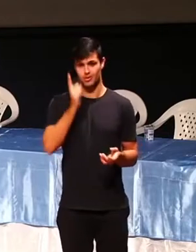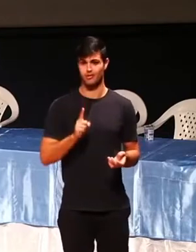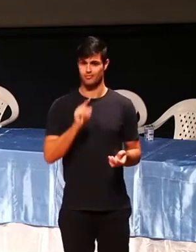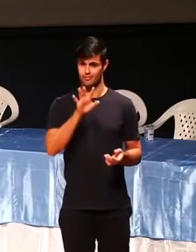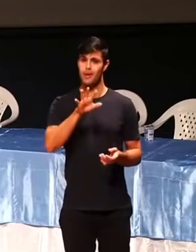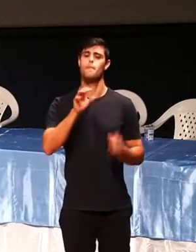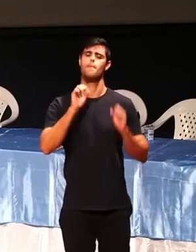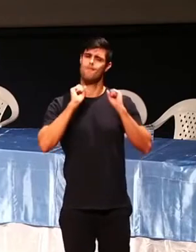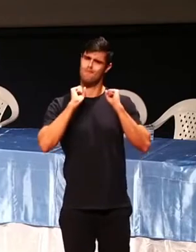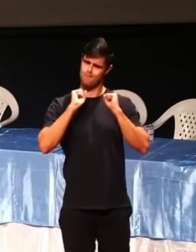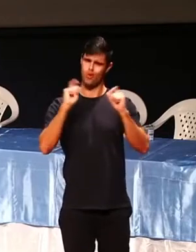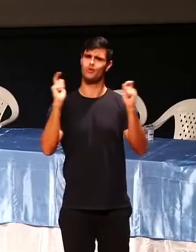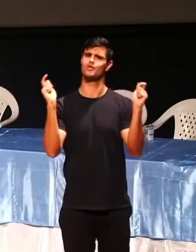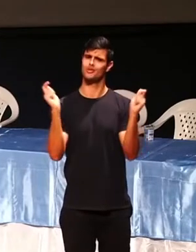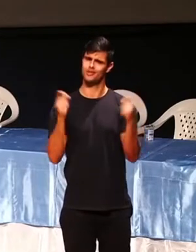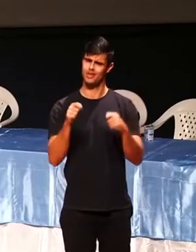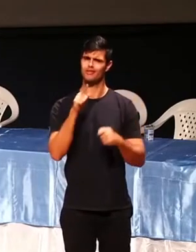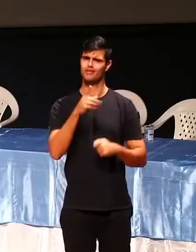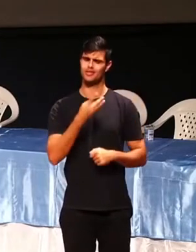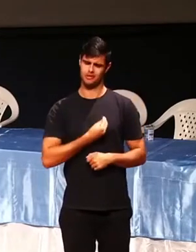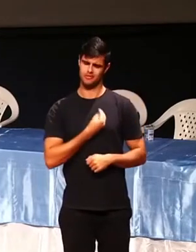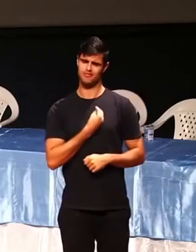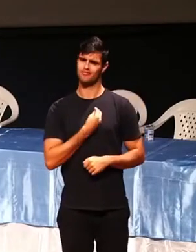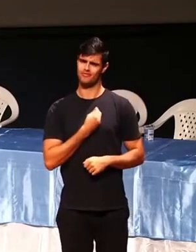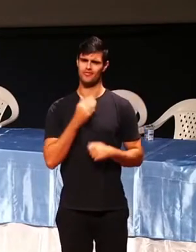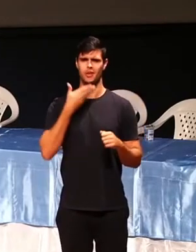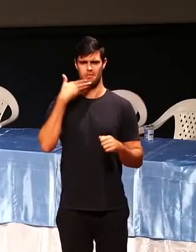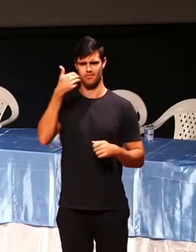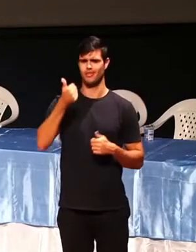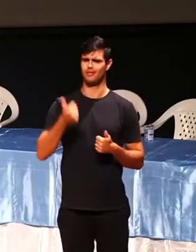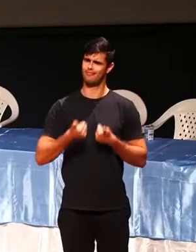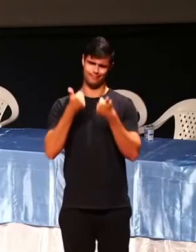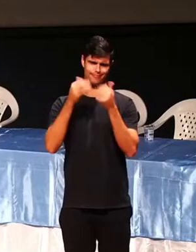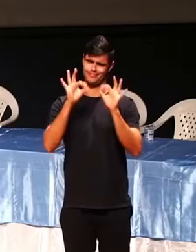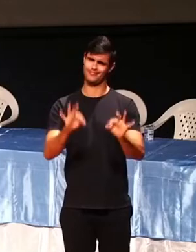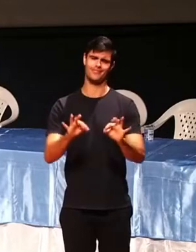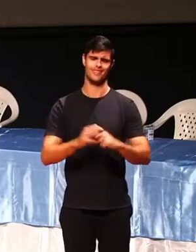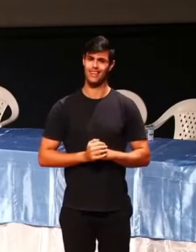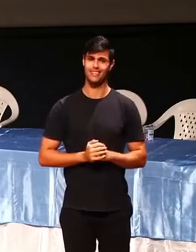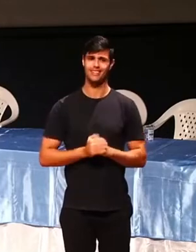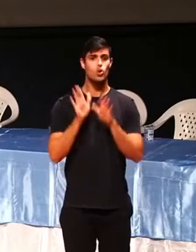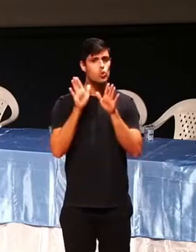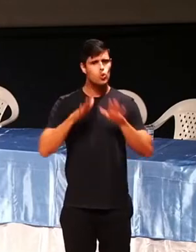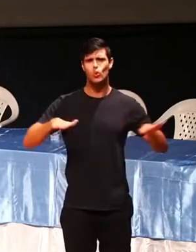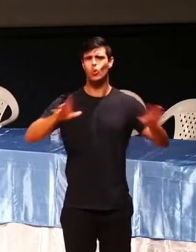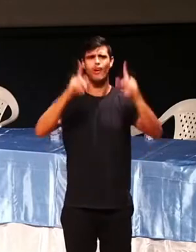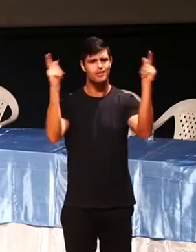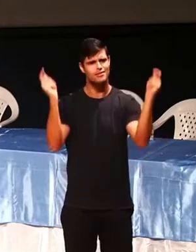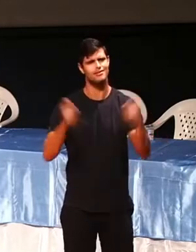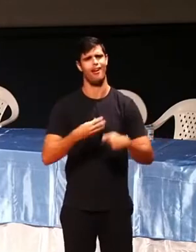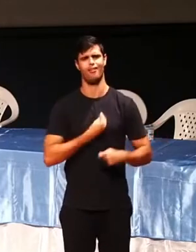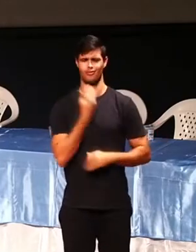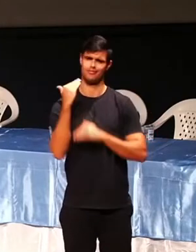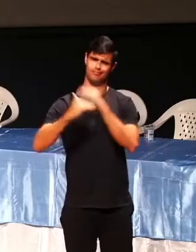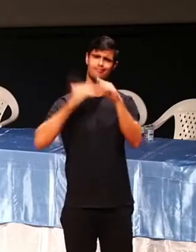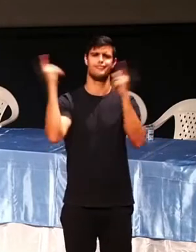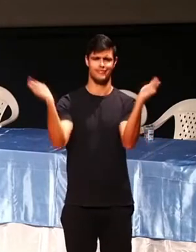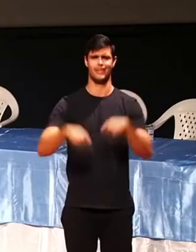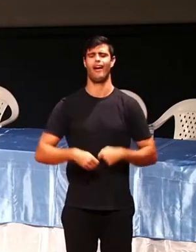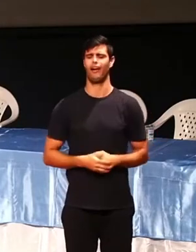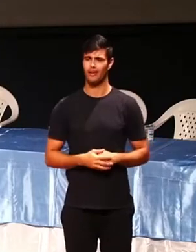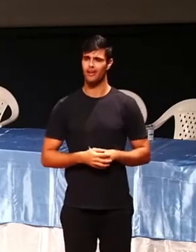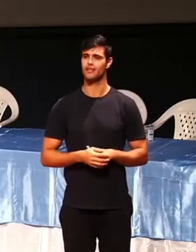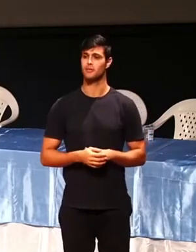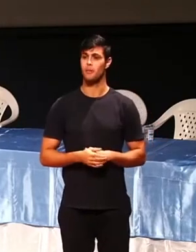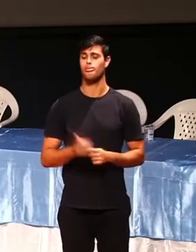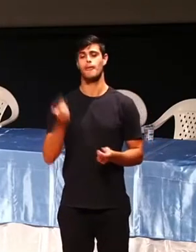Todo mundo pode fazer algo para melhorar. Então você tem que ver com o que você tem de instrumento, com o